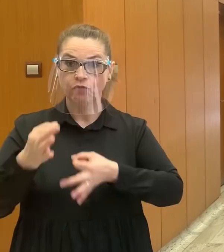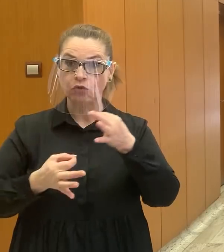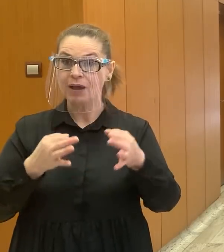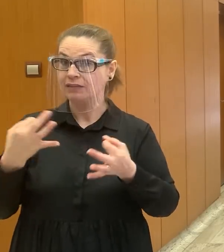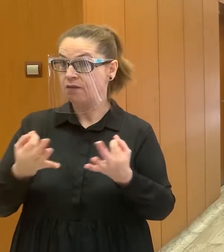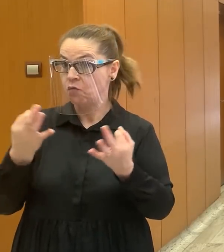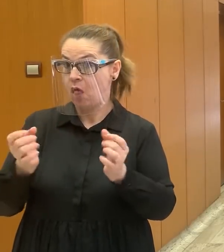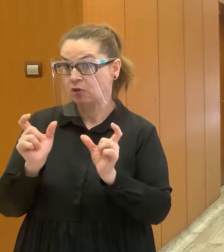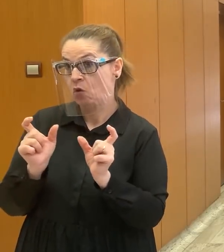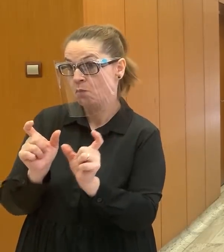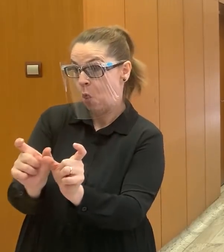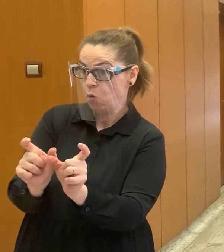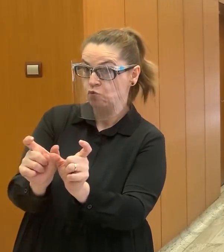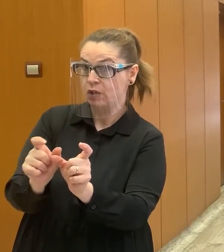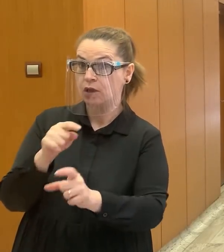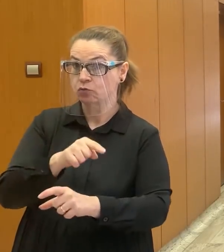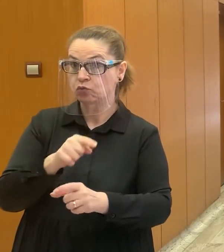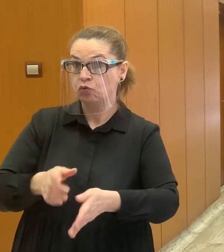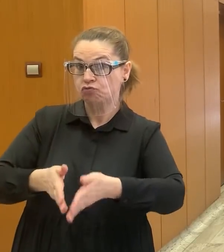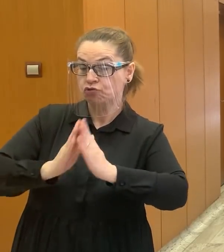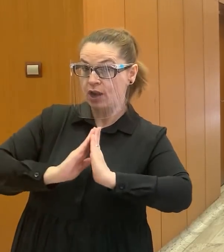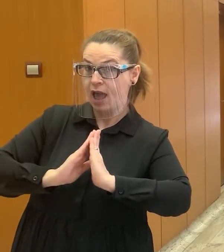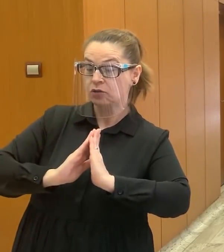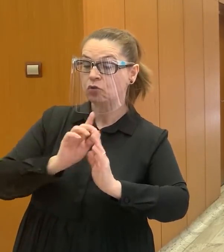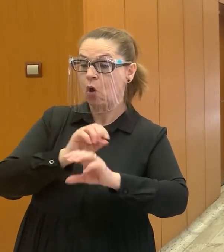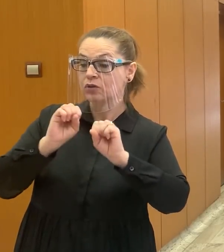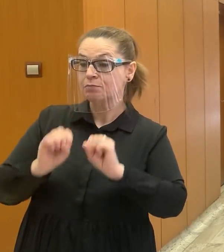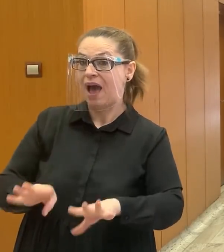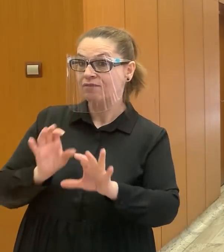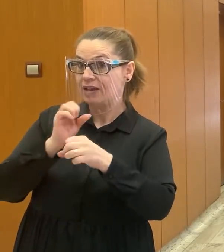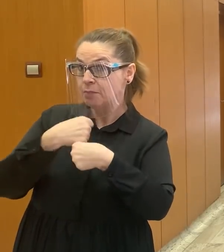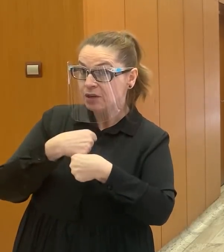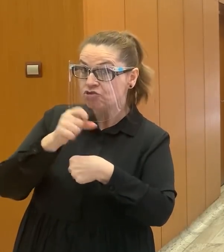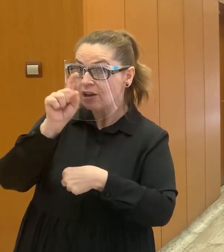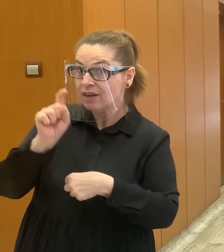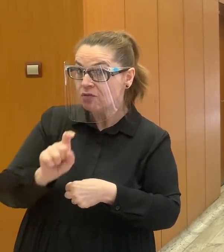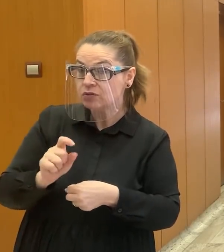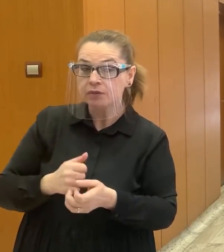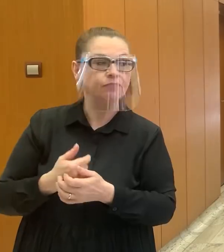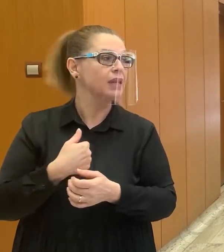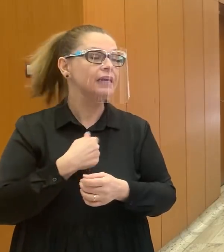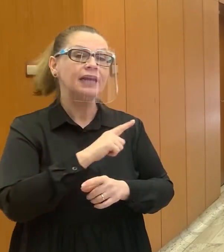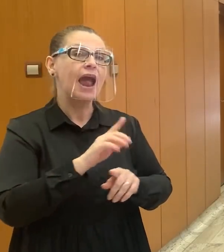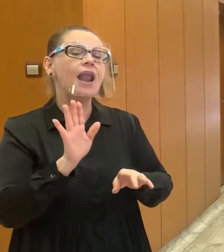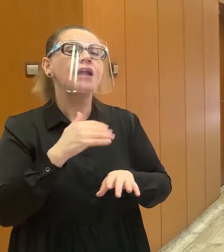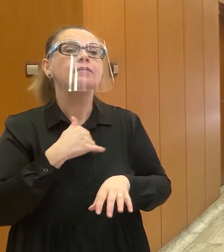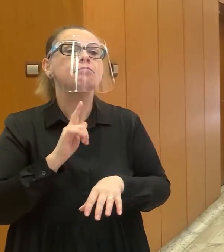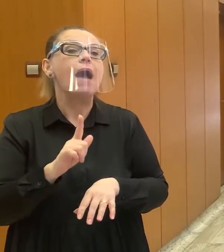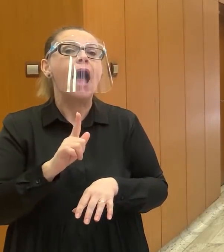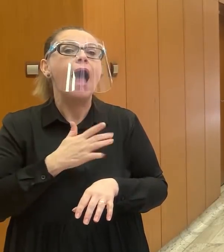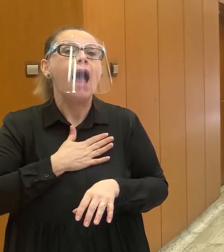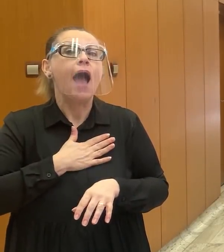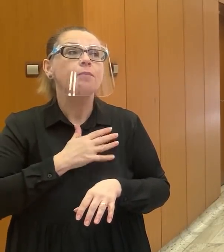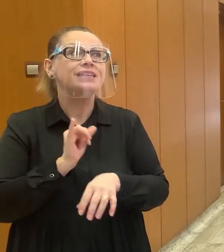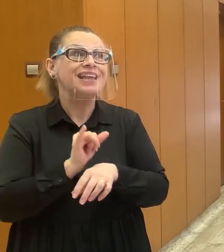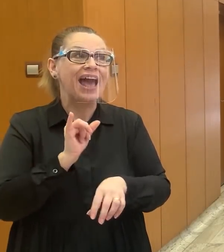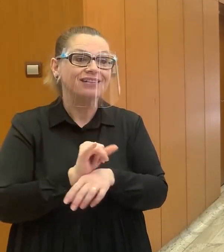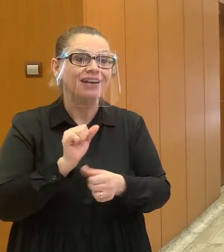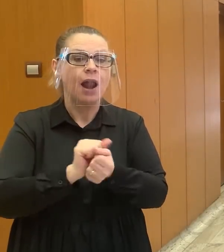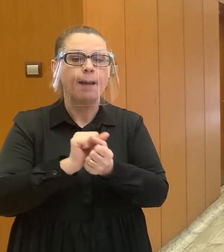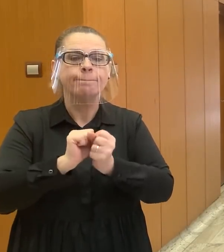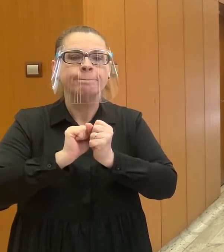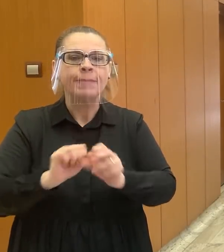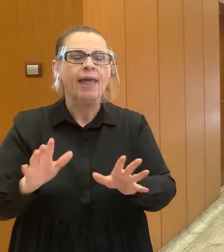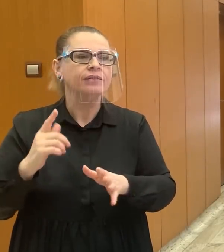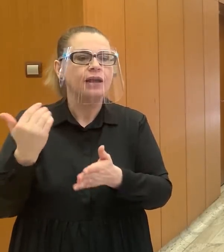blokuje takúto žiadosť o zbavenie mlčanlivosti? Ja som zachytil iba mediálnu správu. Neviem, či je pravdivá,